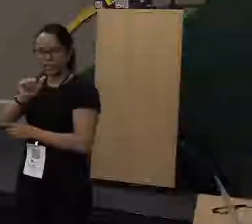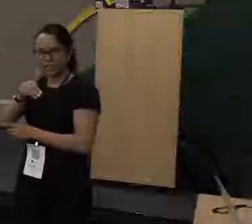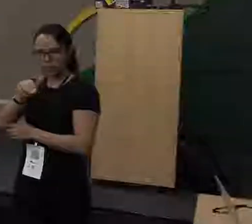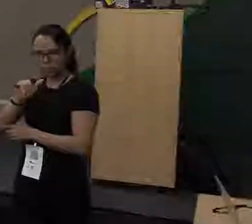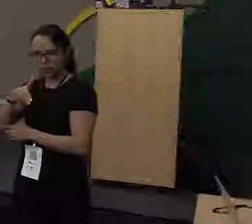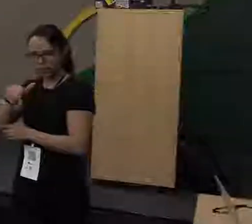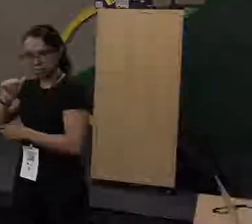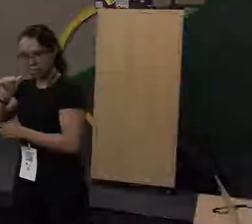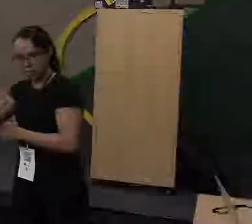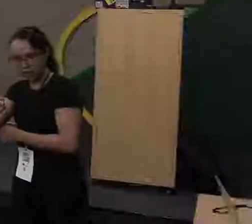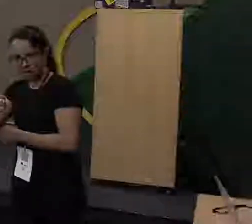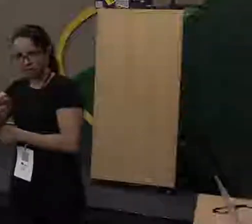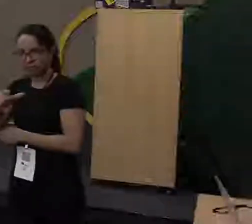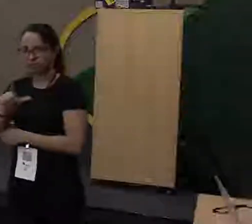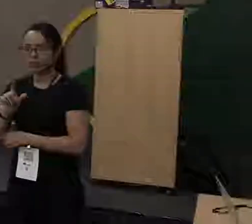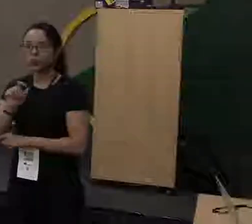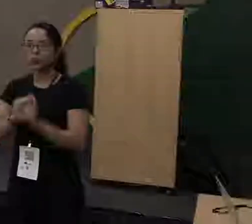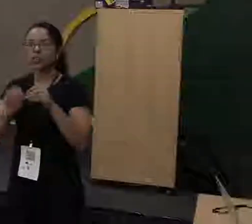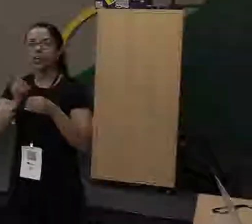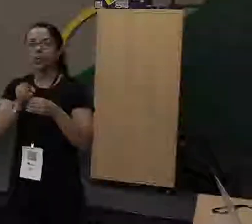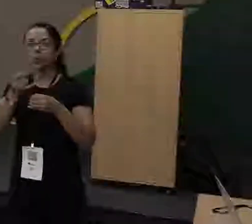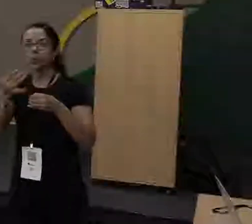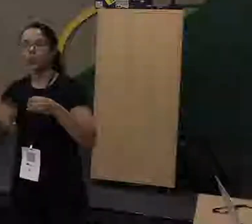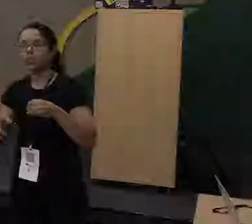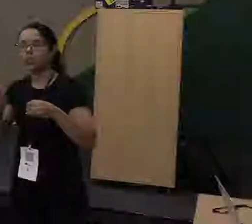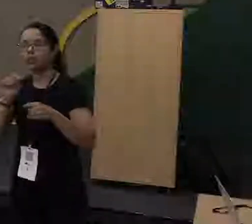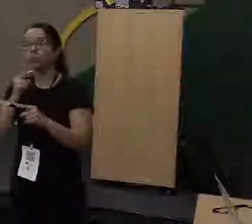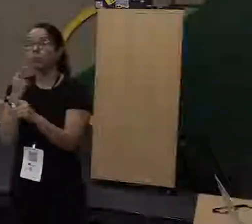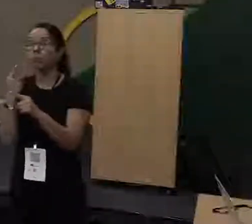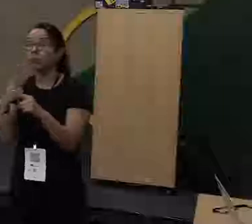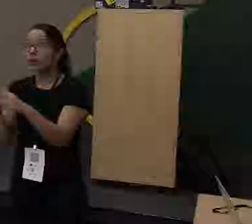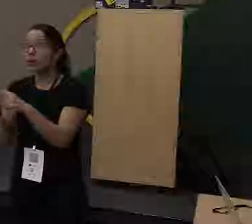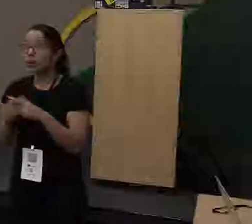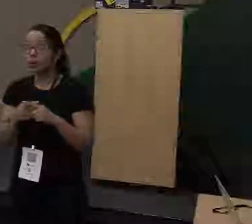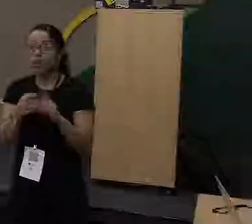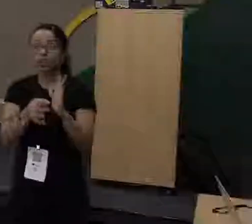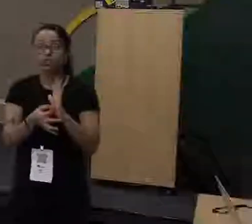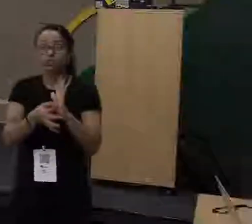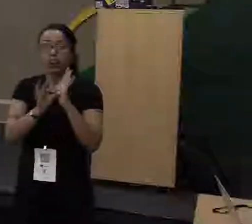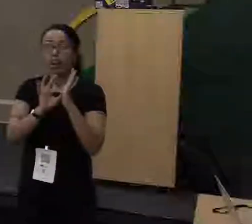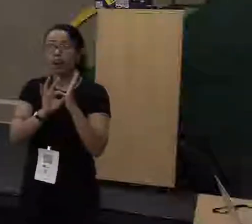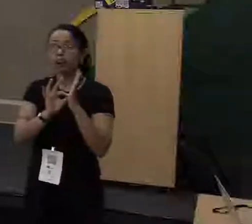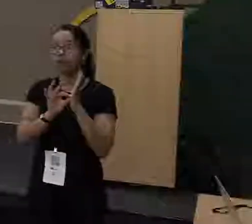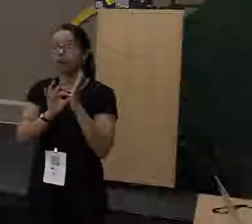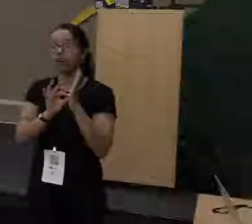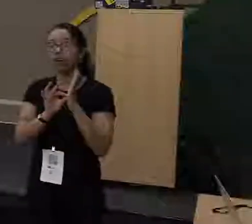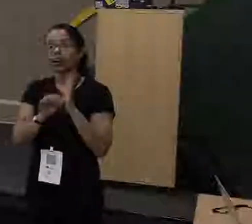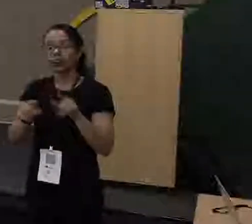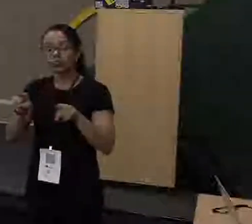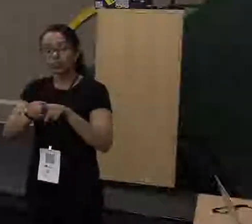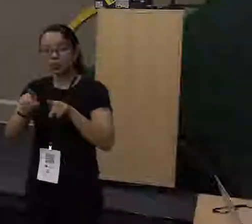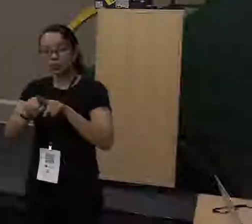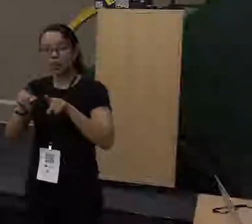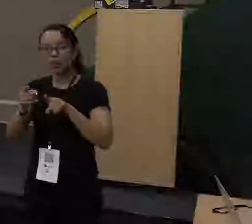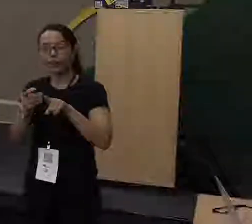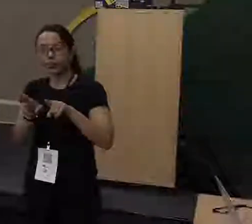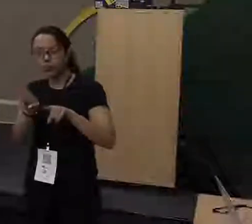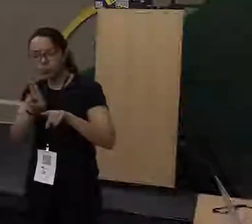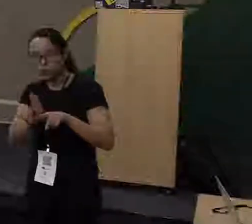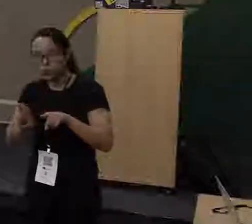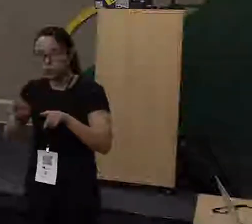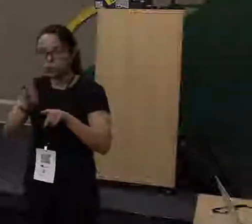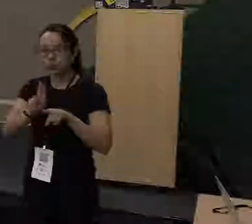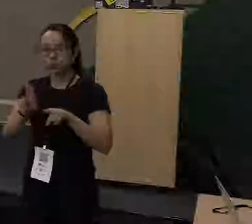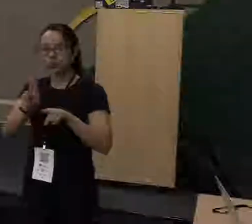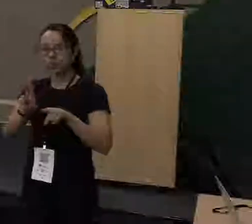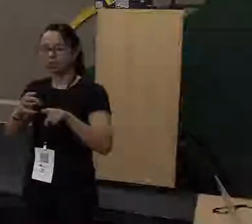criar um conceito aqui de porque o Java também adotou um pouco desse paradigma